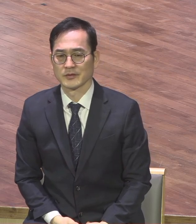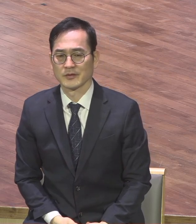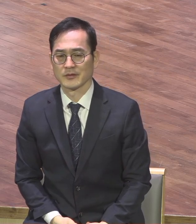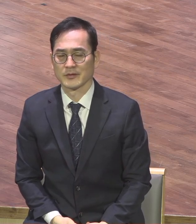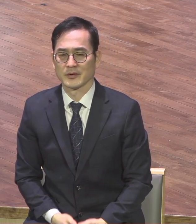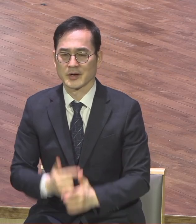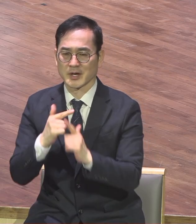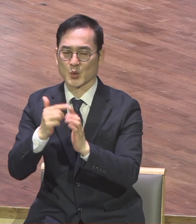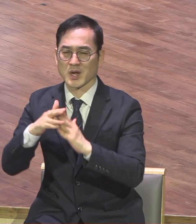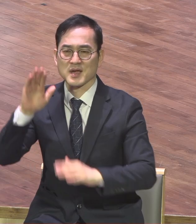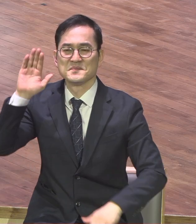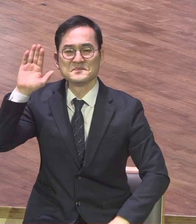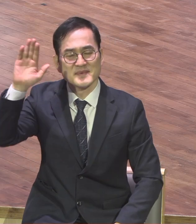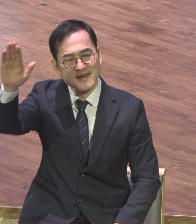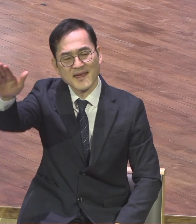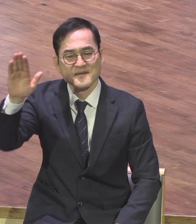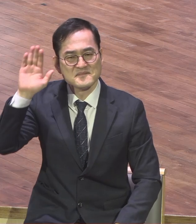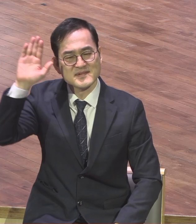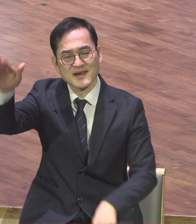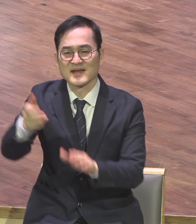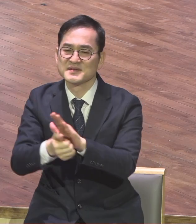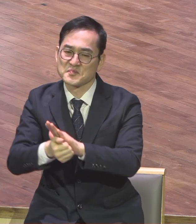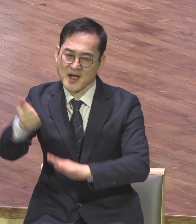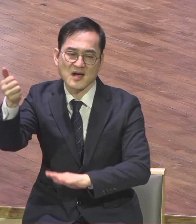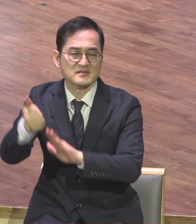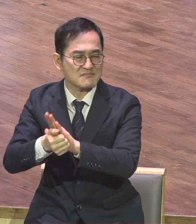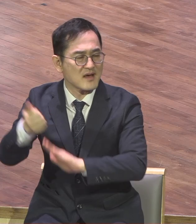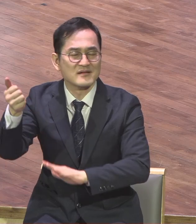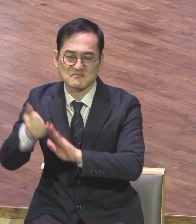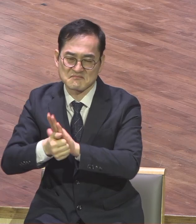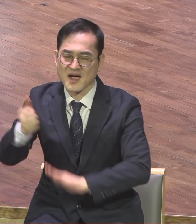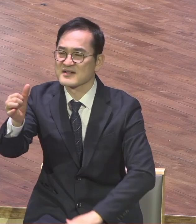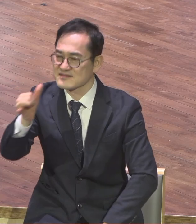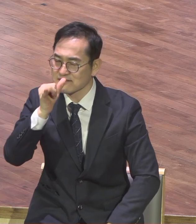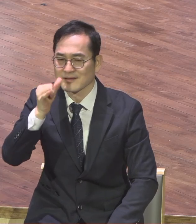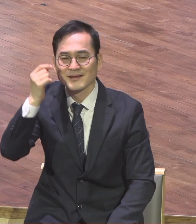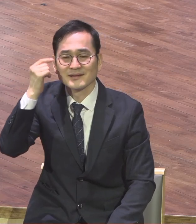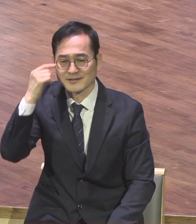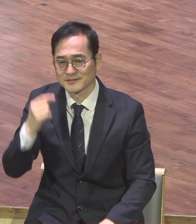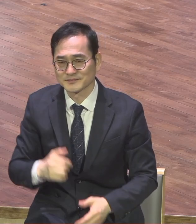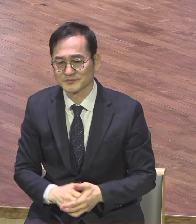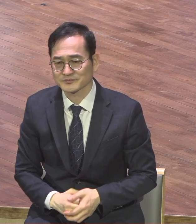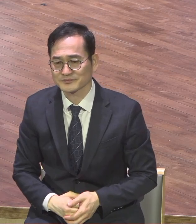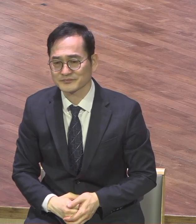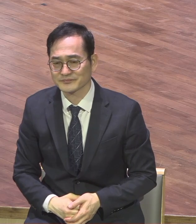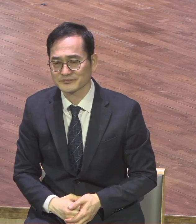정말 세계보험 말 교회구나 이 수준은 지구촌에 없는 거다 지금